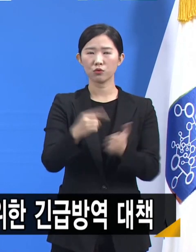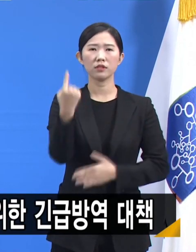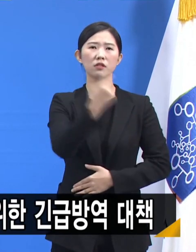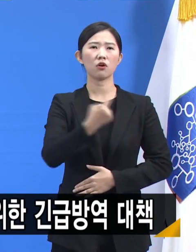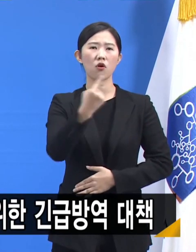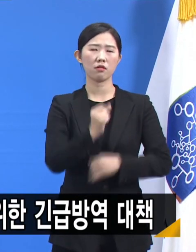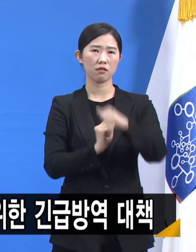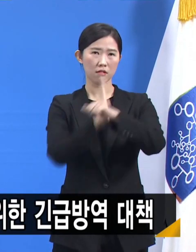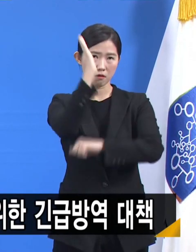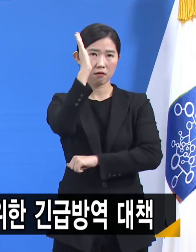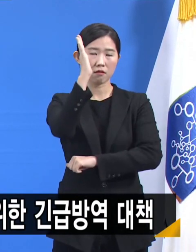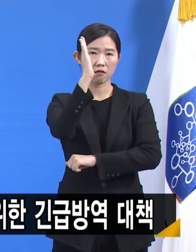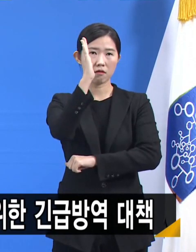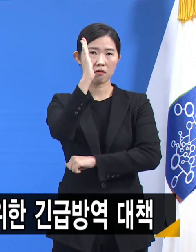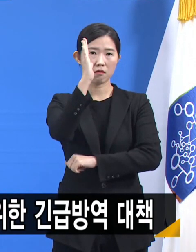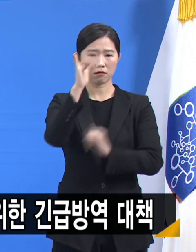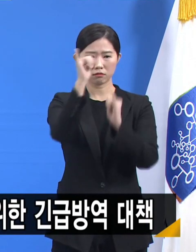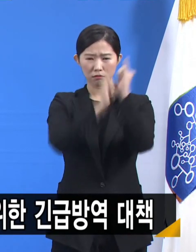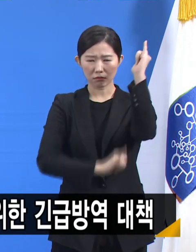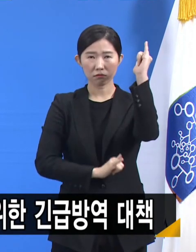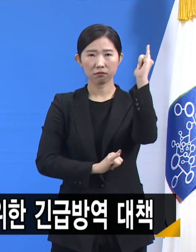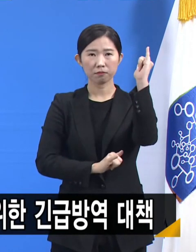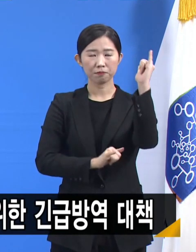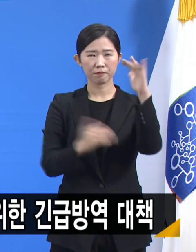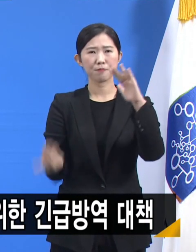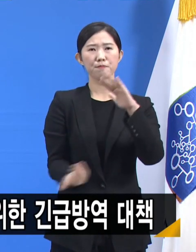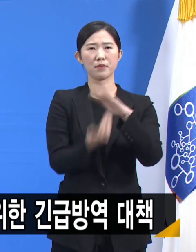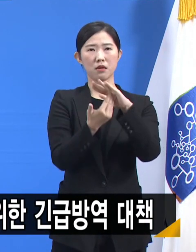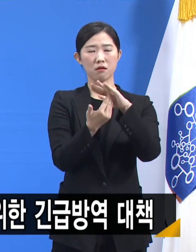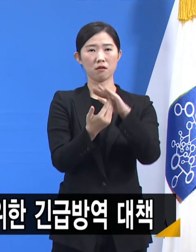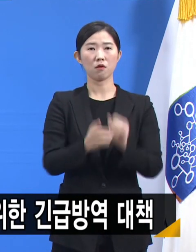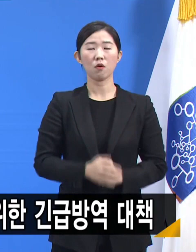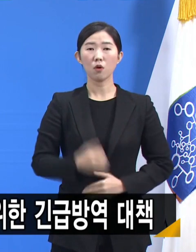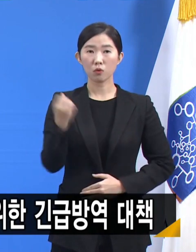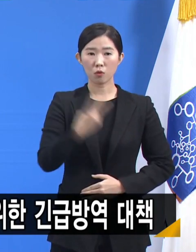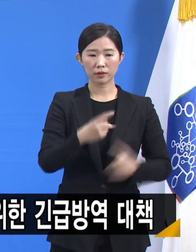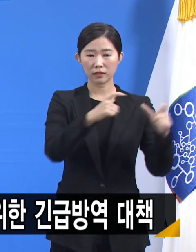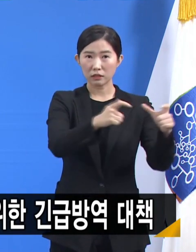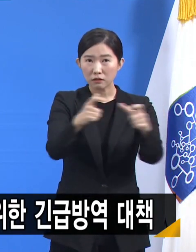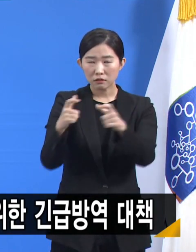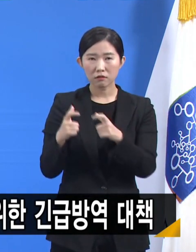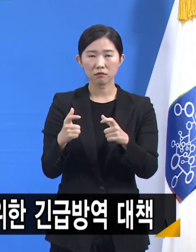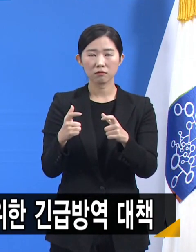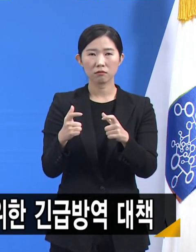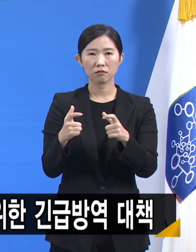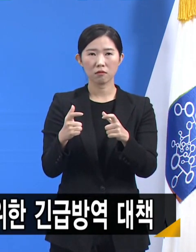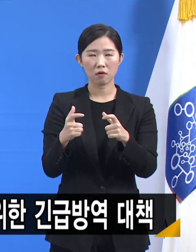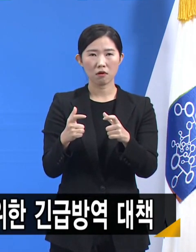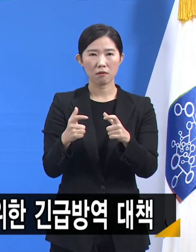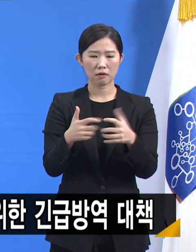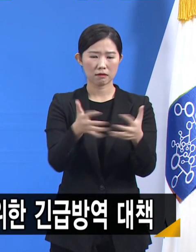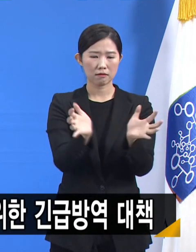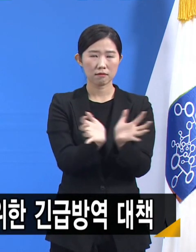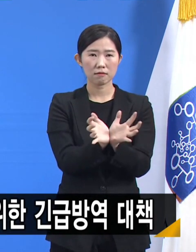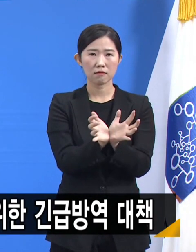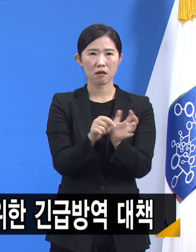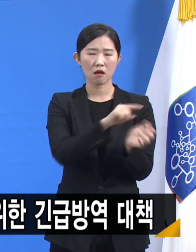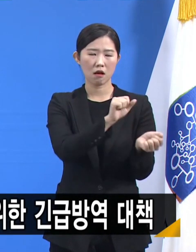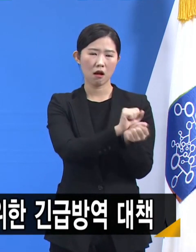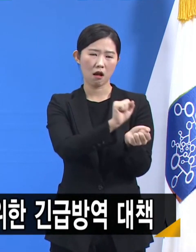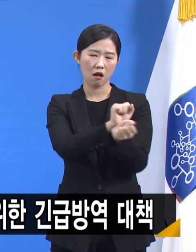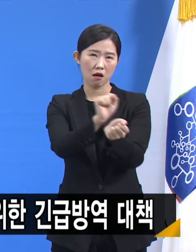넘나들면서 최고치를 경신하고 있고, 지역사회에서 크고 작은 집단관념이